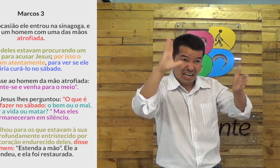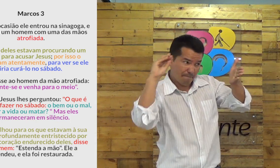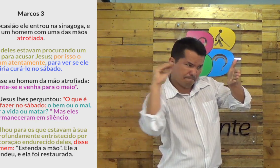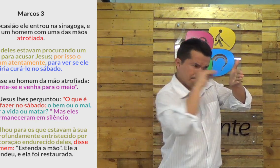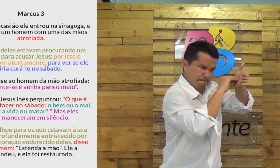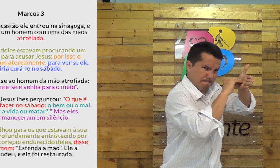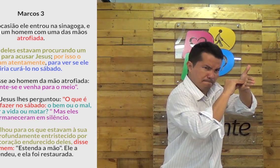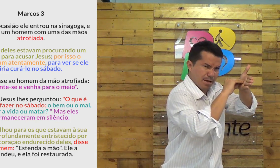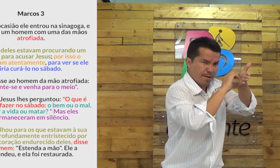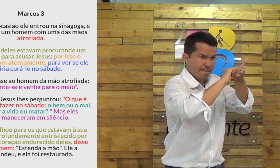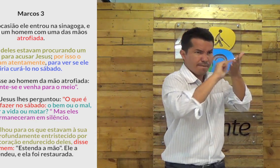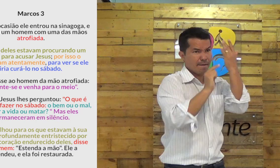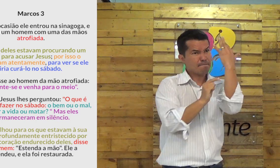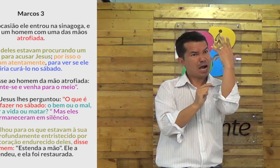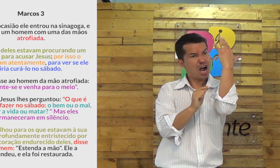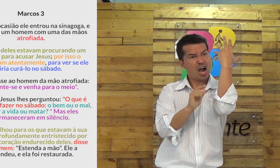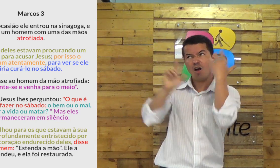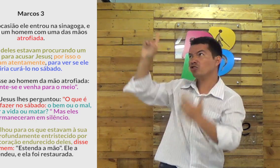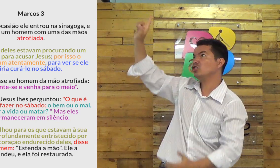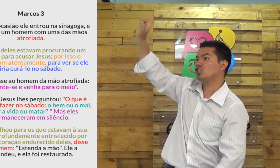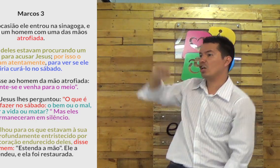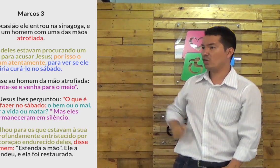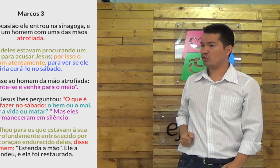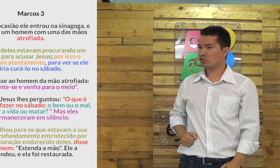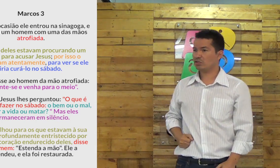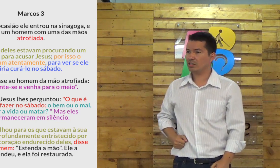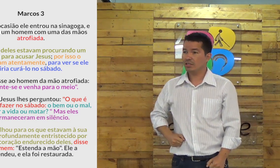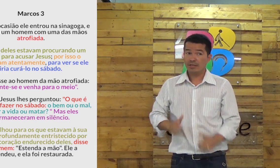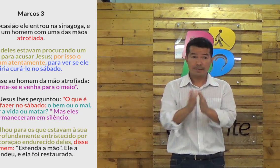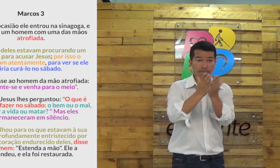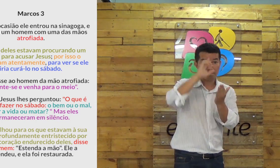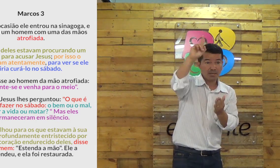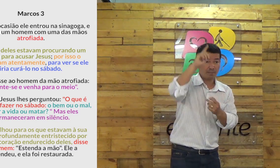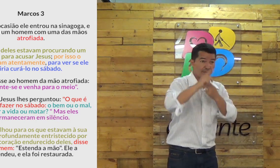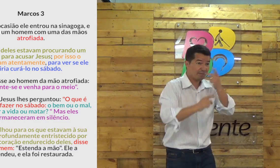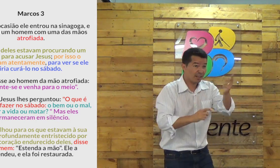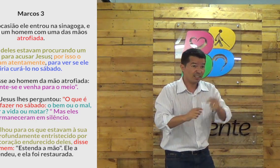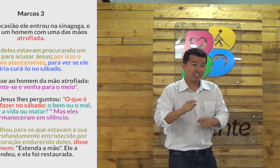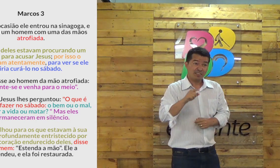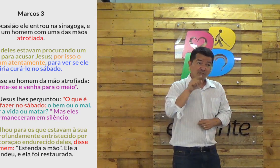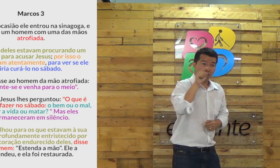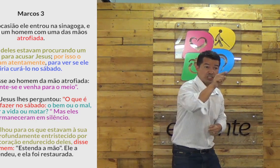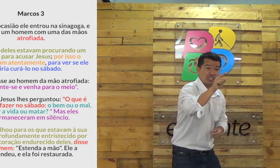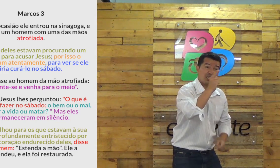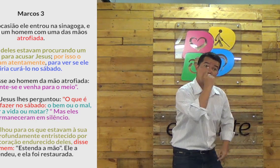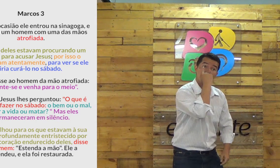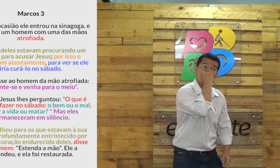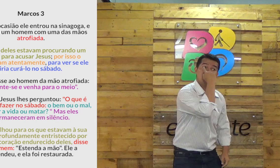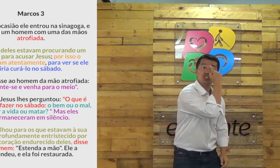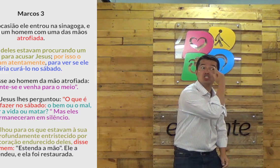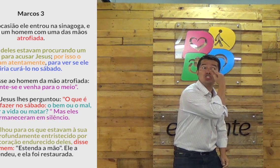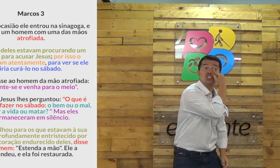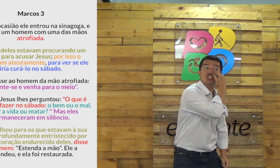o seu nome já está escrito na palma da mão de Deus. A palavra de Deus fala que você